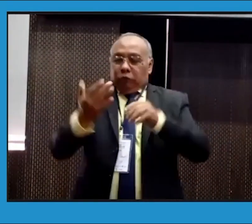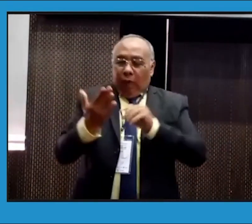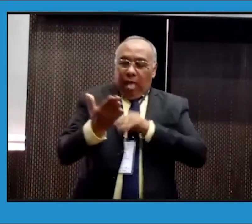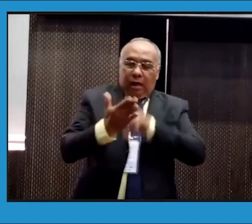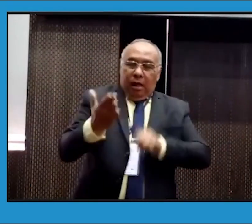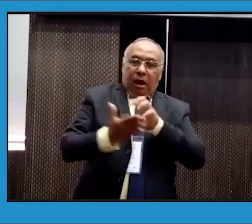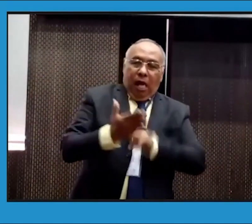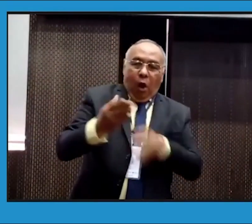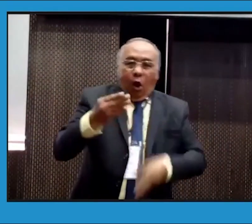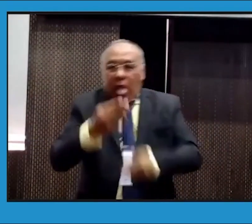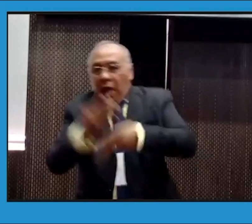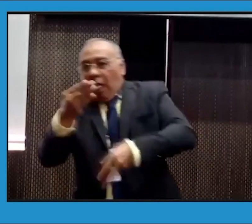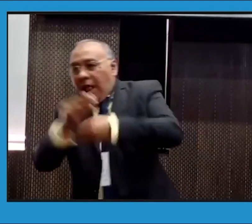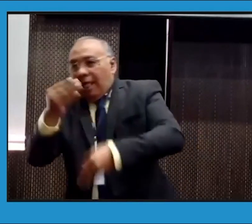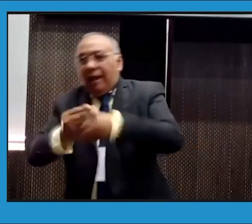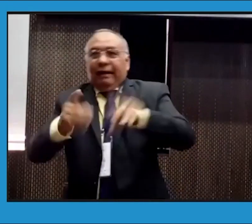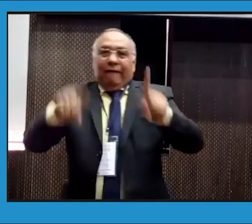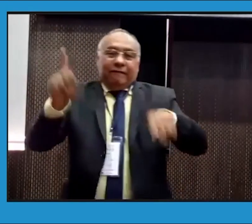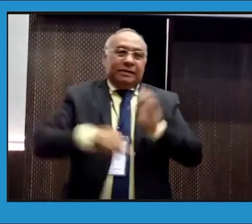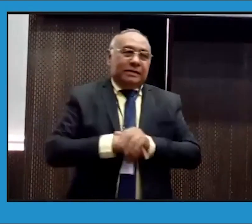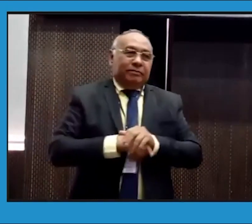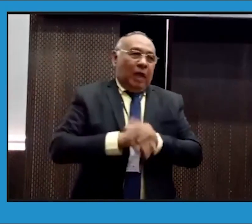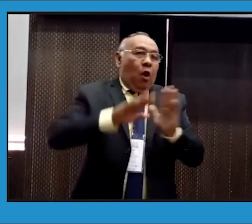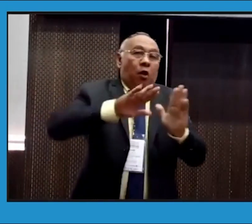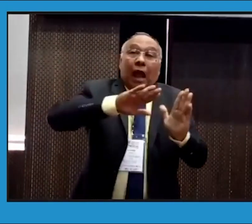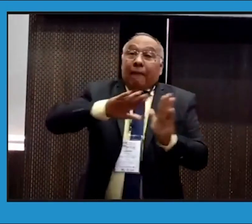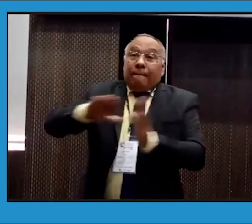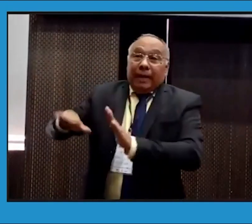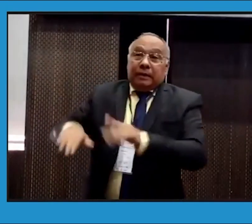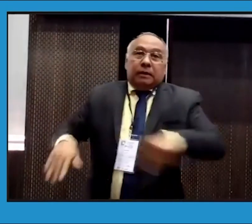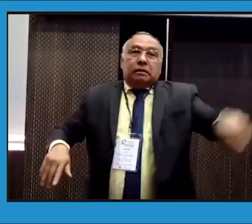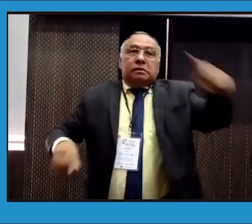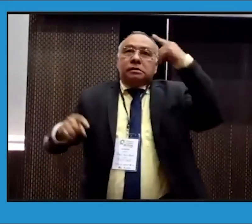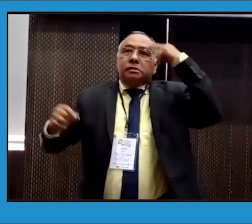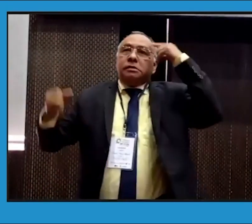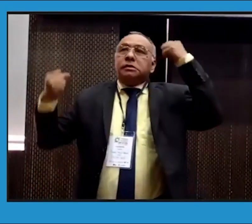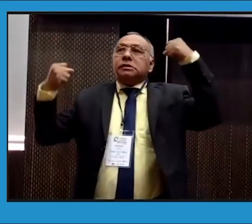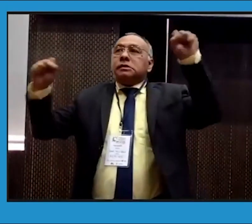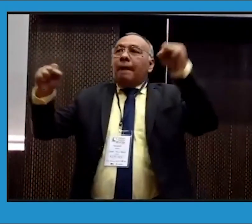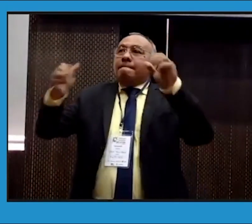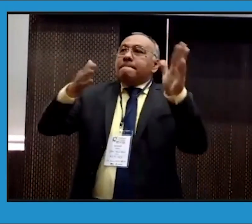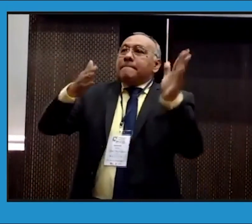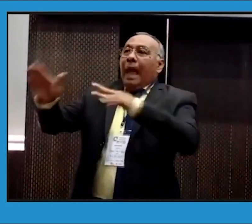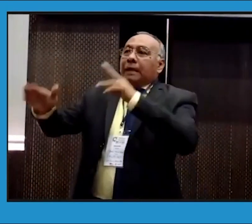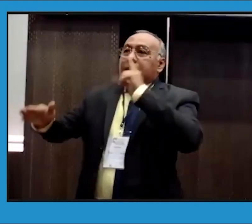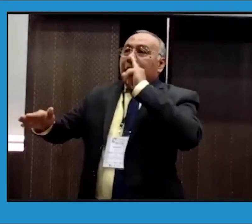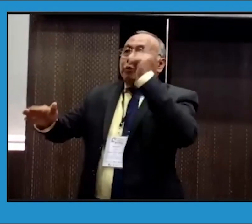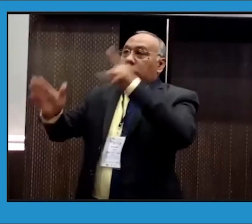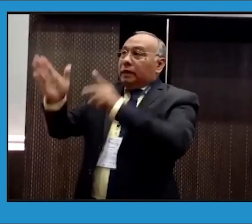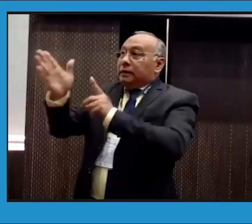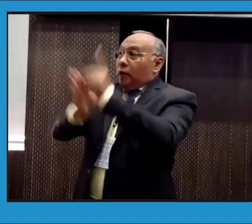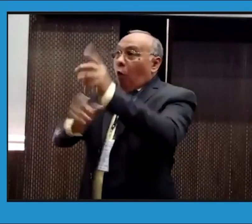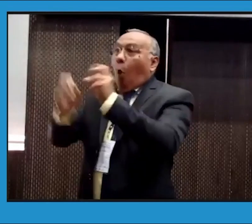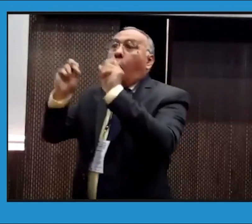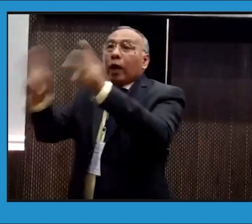se pueda aprobar. Porque es probable que en estos espacios puedan quitar o aprobar otras cosas. ¿Nos preocupa el Plan de Desarrollo Nacional?